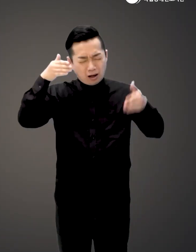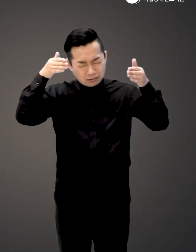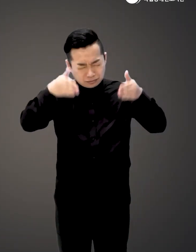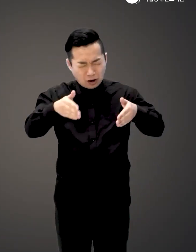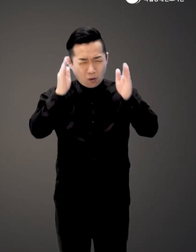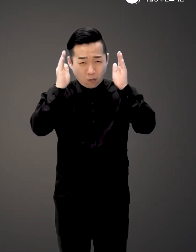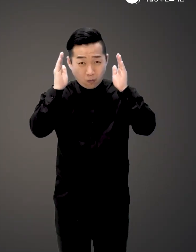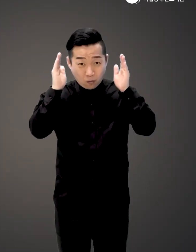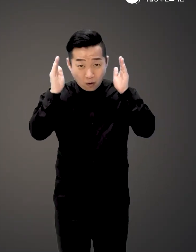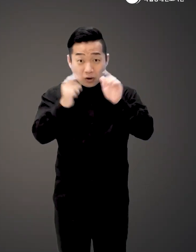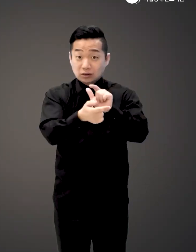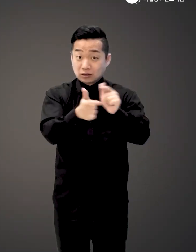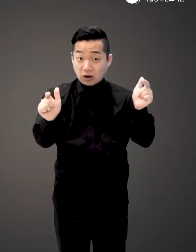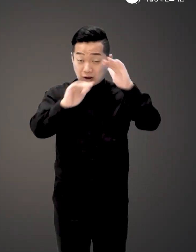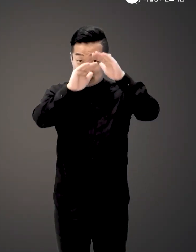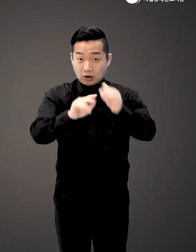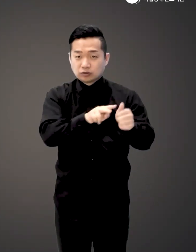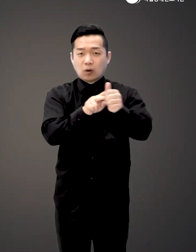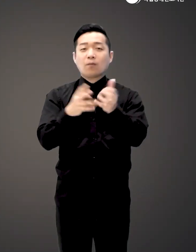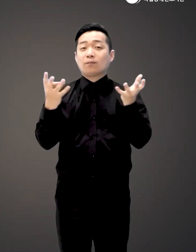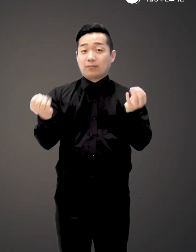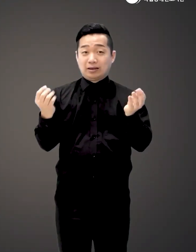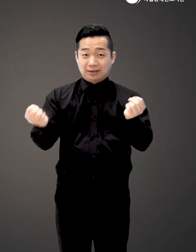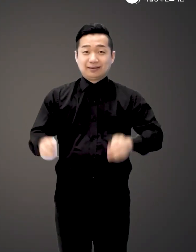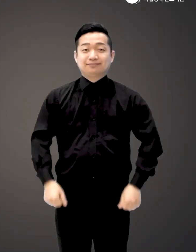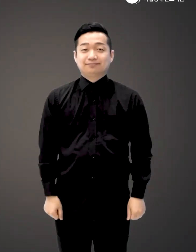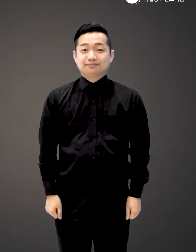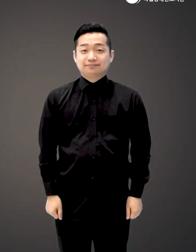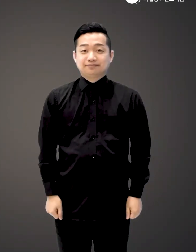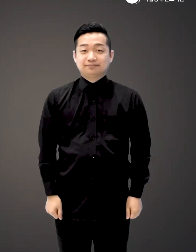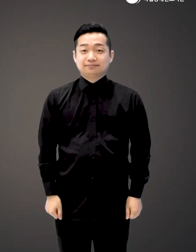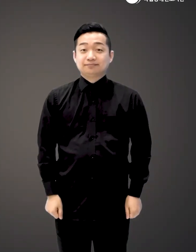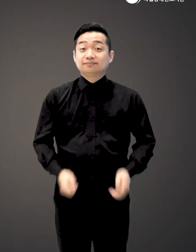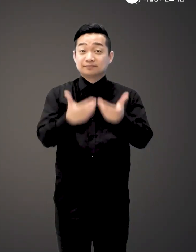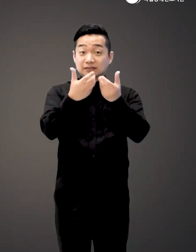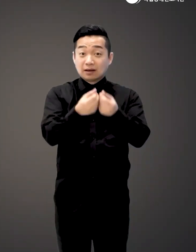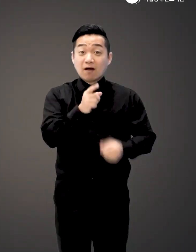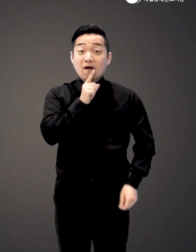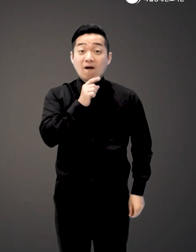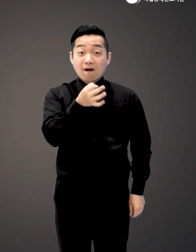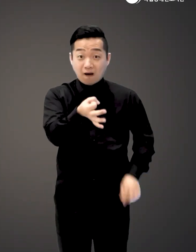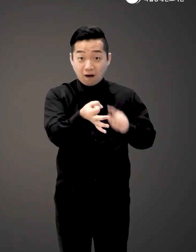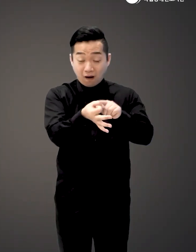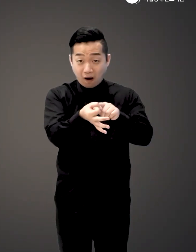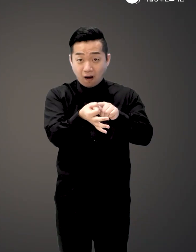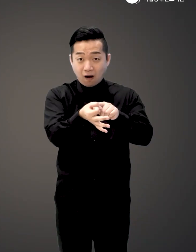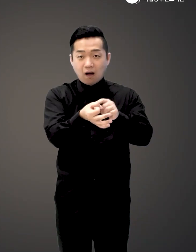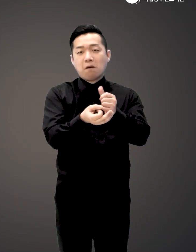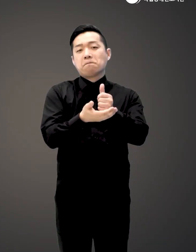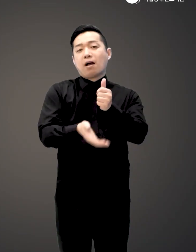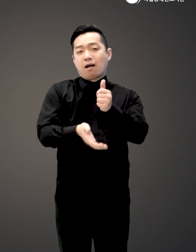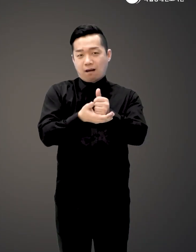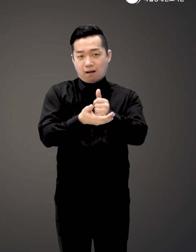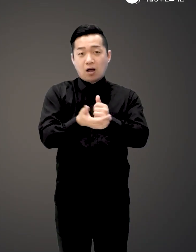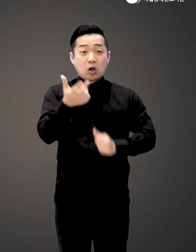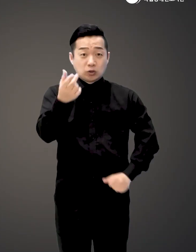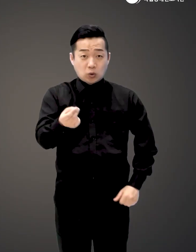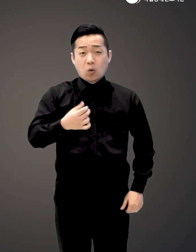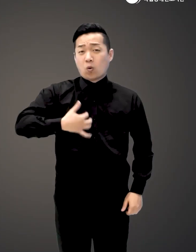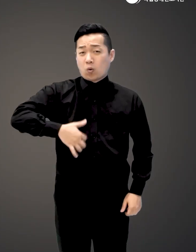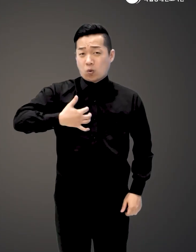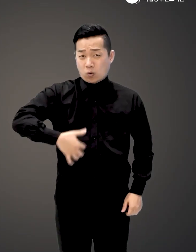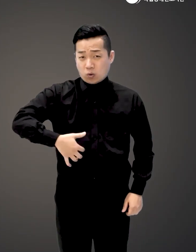참 다양하고 유익한 정보가 가득합니다 이를테면 학문에서 나오는 방귀 똥